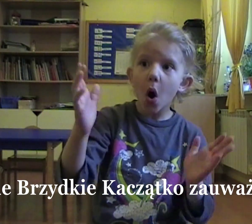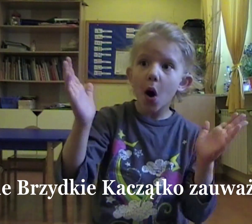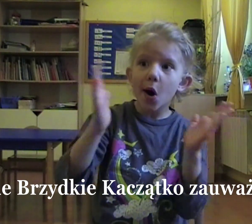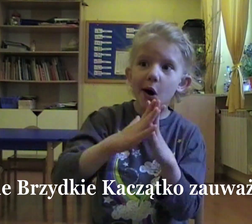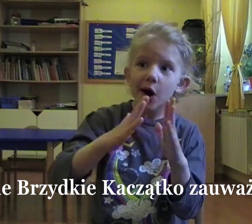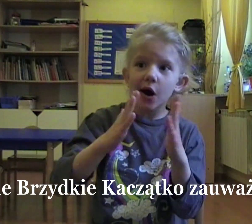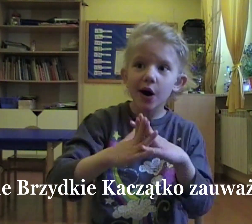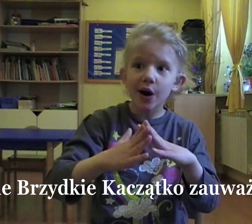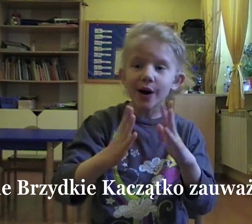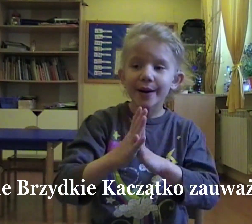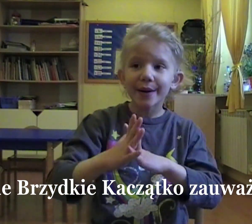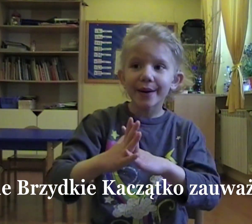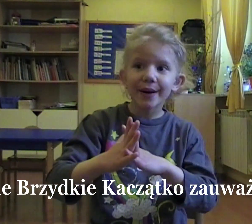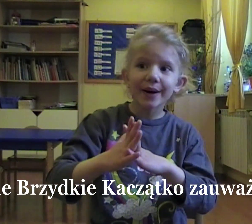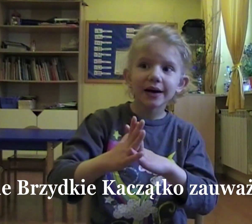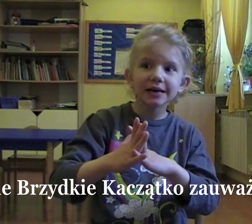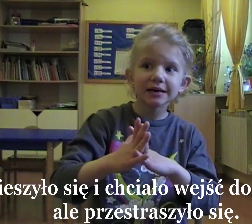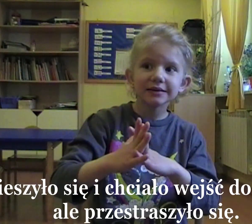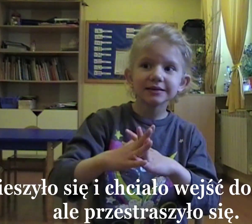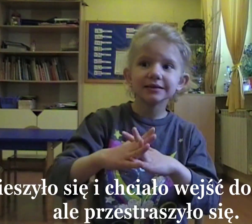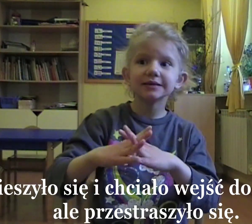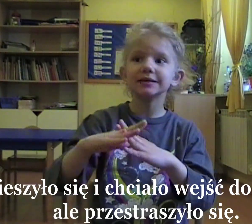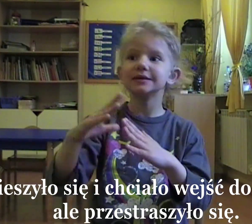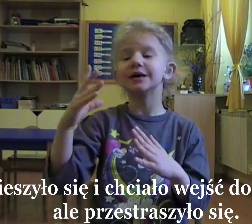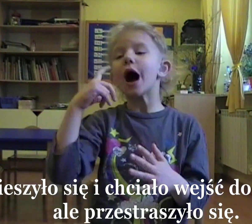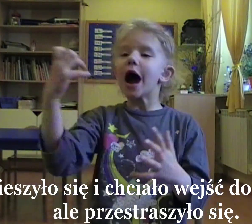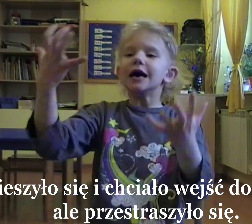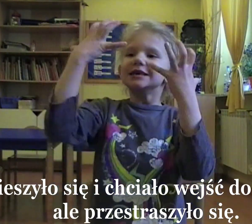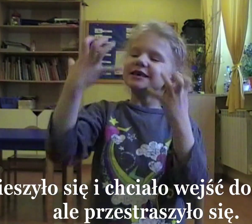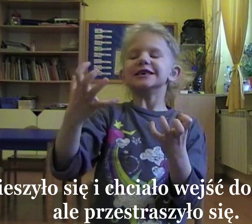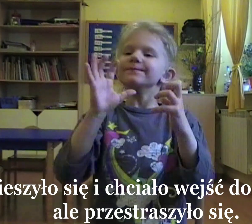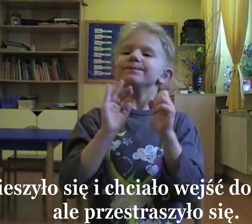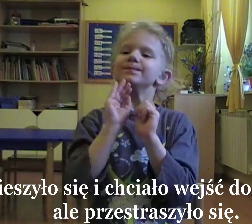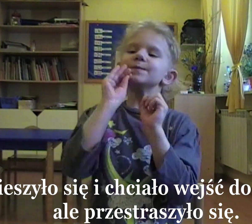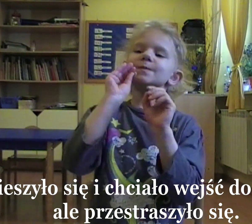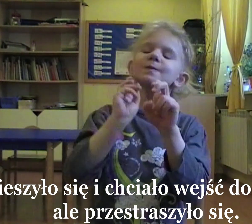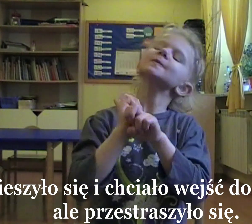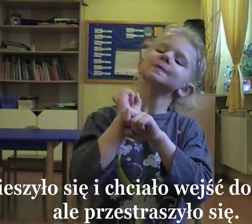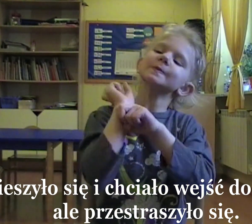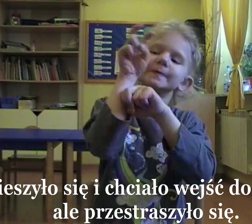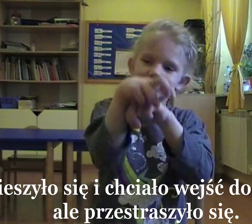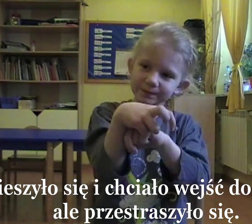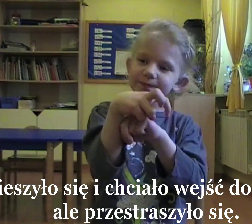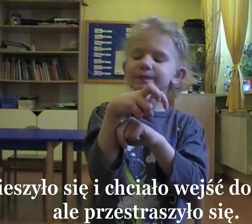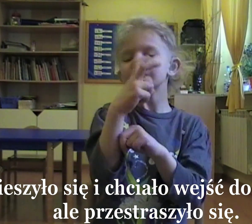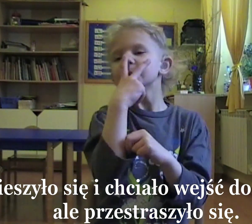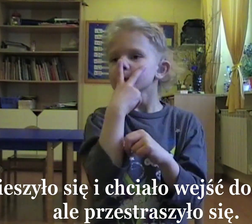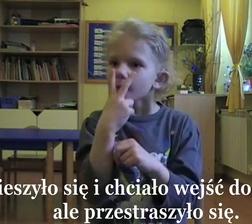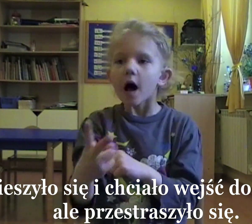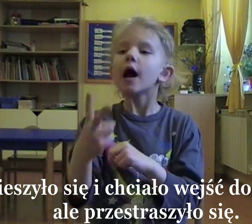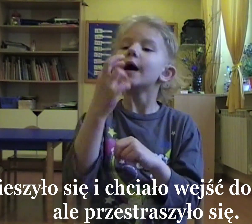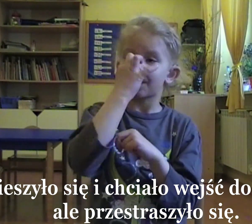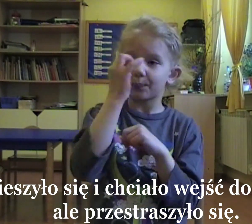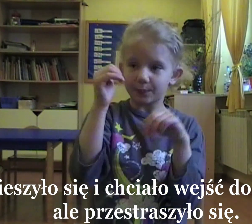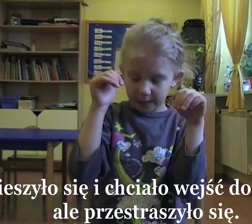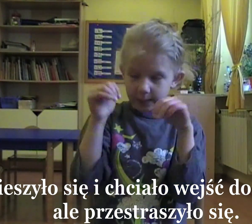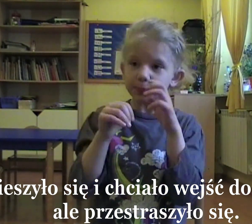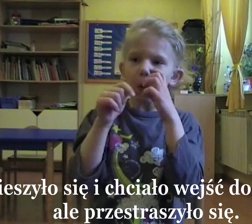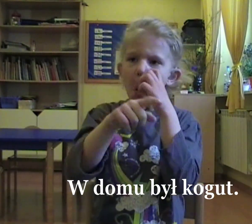Nagle brzydkie kaczątko zauważyło dom. Ucieszyło się i chciało wejść do środka, ale